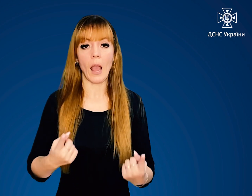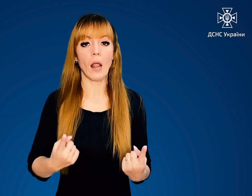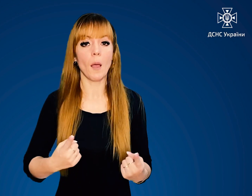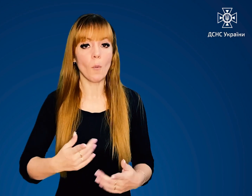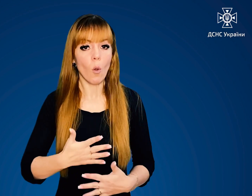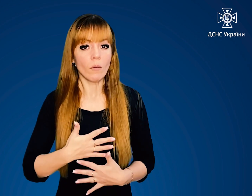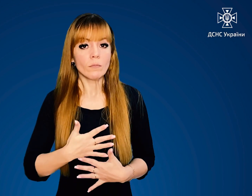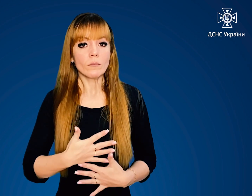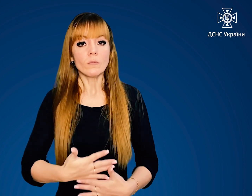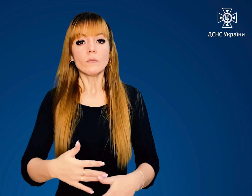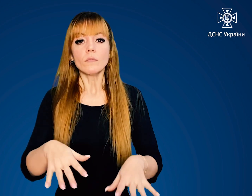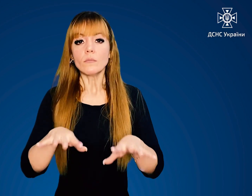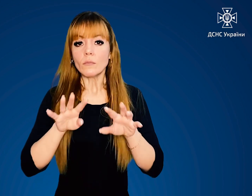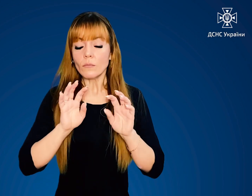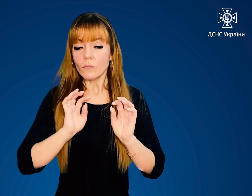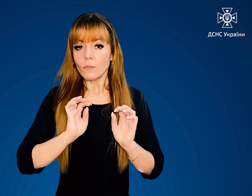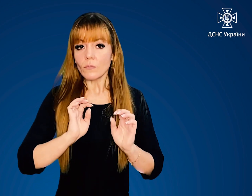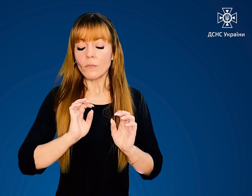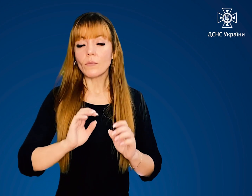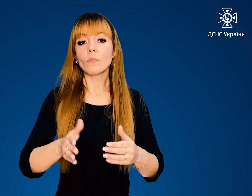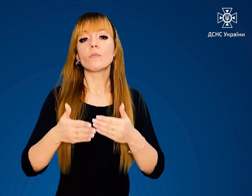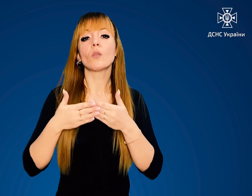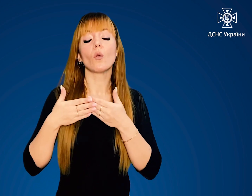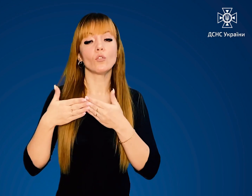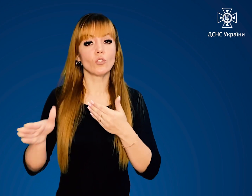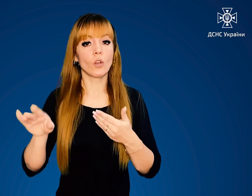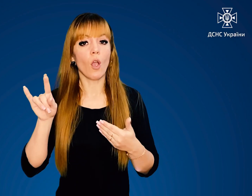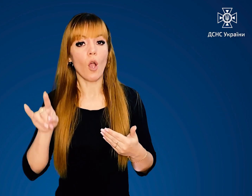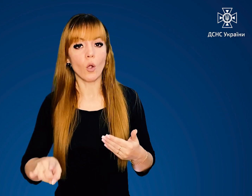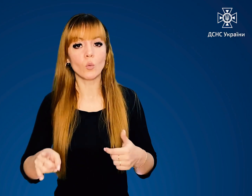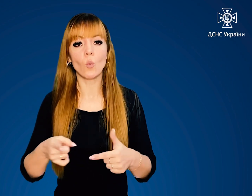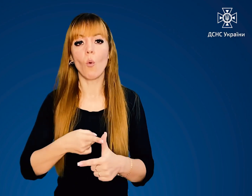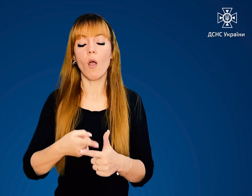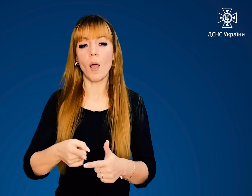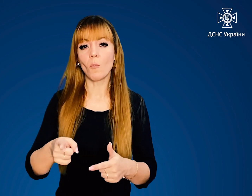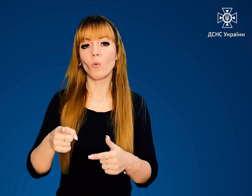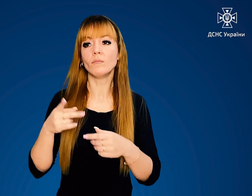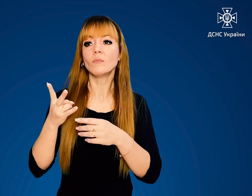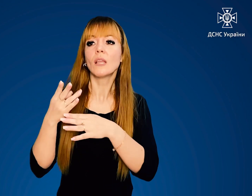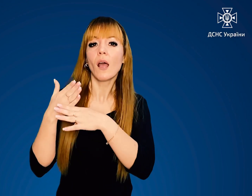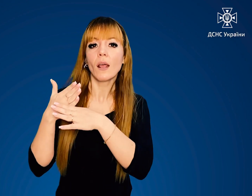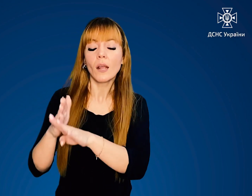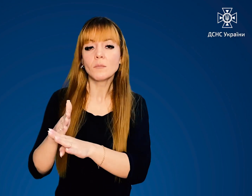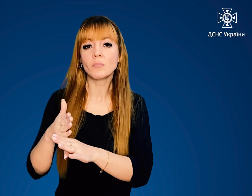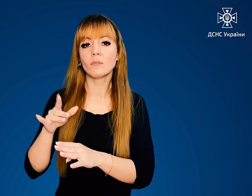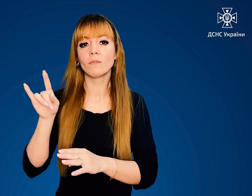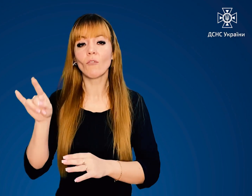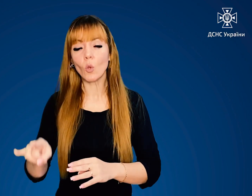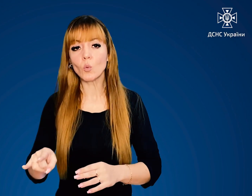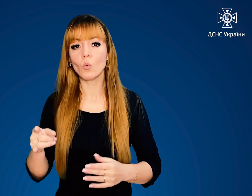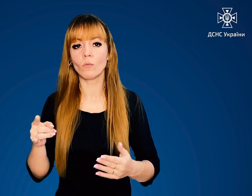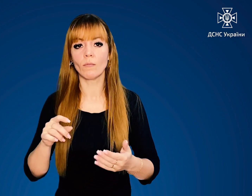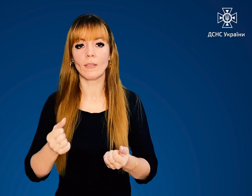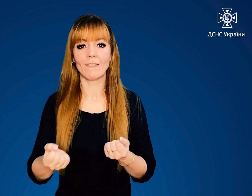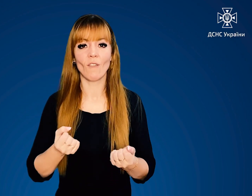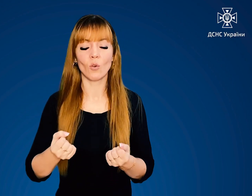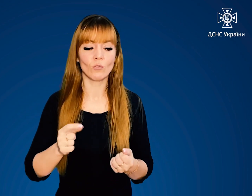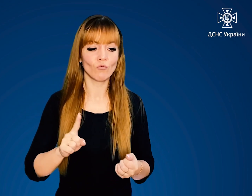глибоко вдихніть повітря, прочиніть вікно або розбите віконне скло твердим предметом, та